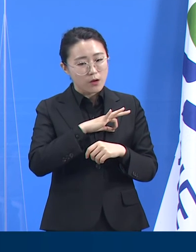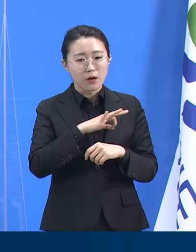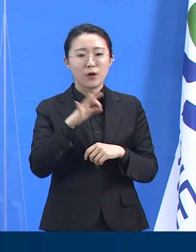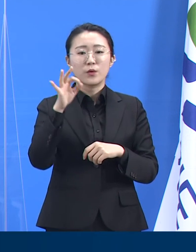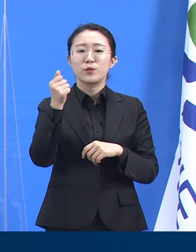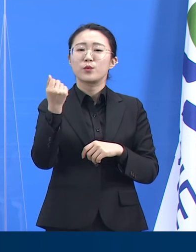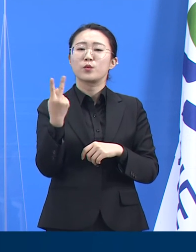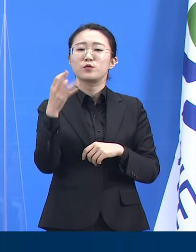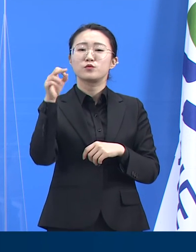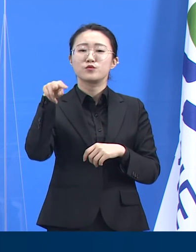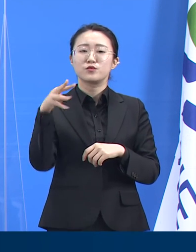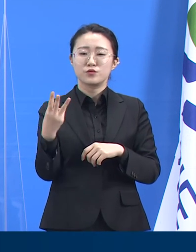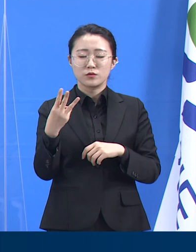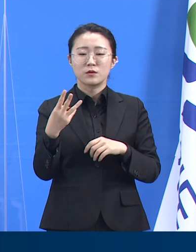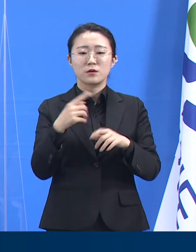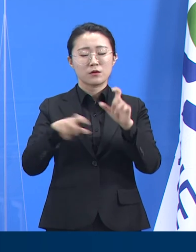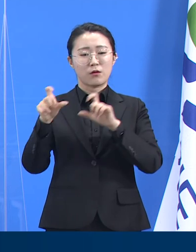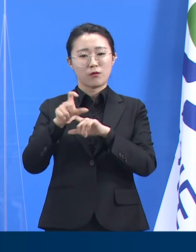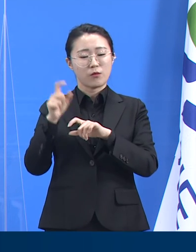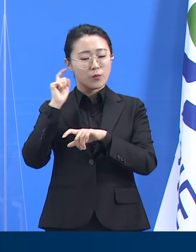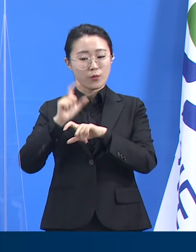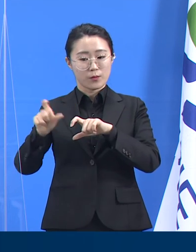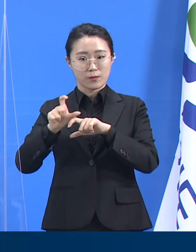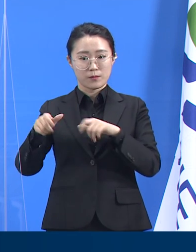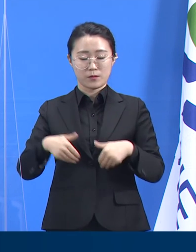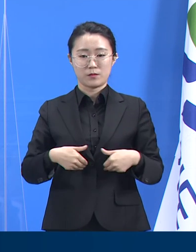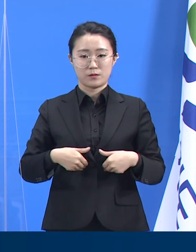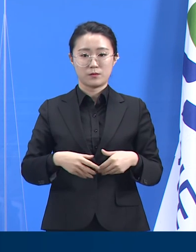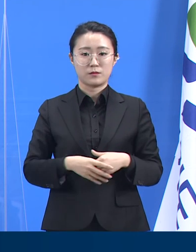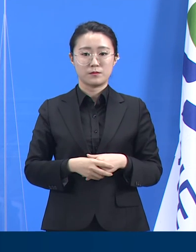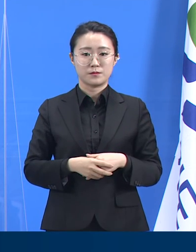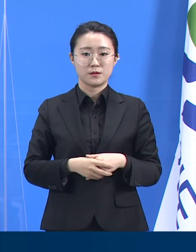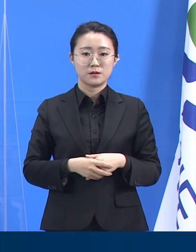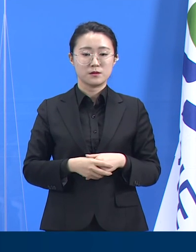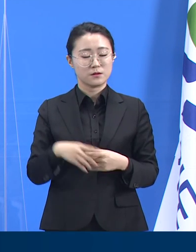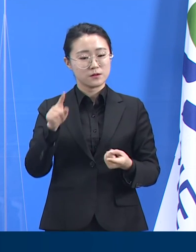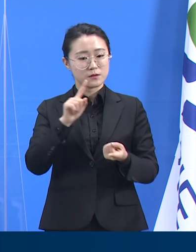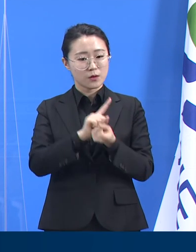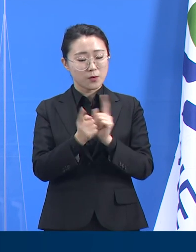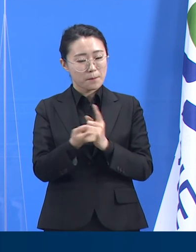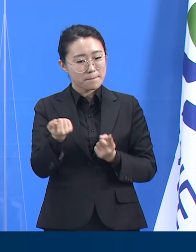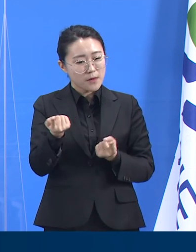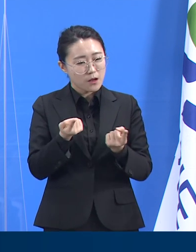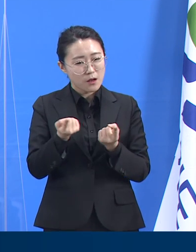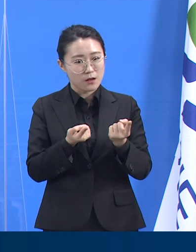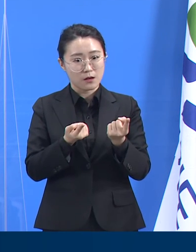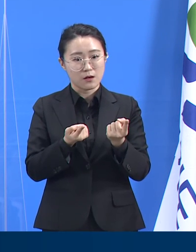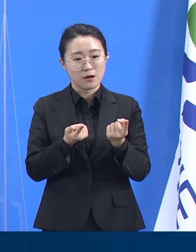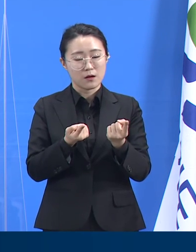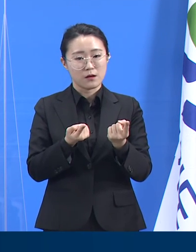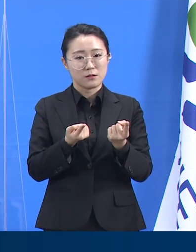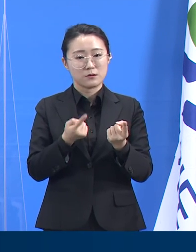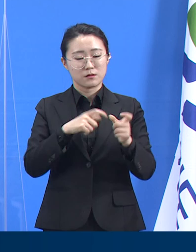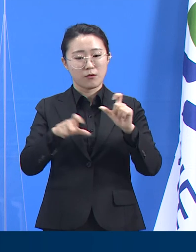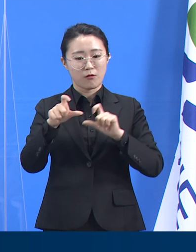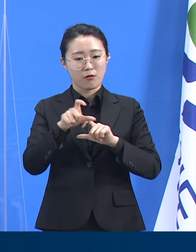필요성과 가용자원 사이의 균형을 잘 찾아가면서 신중하게 진행하겠습니다.